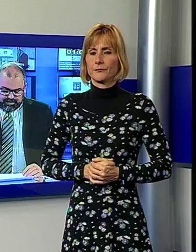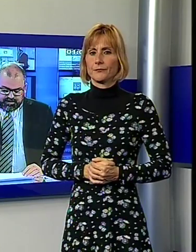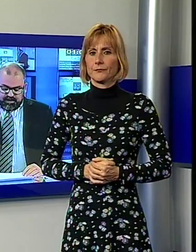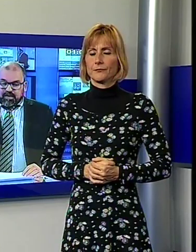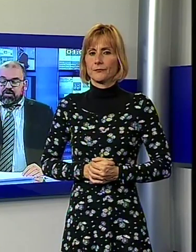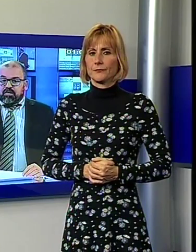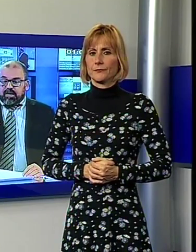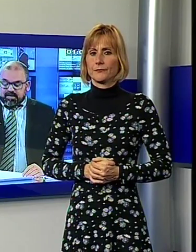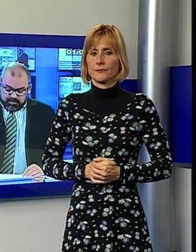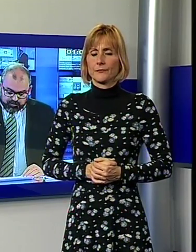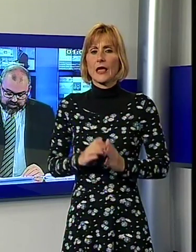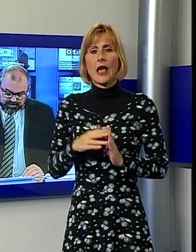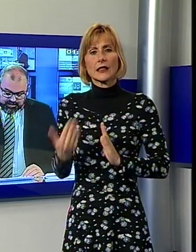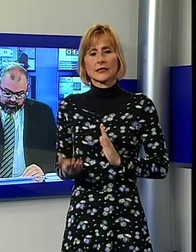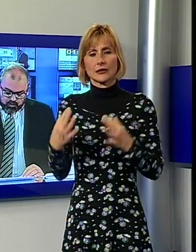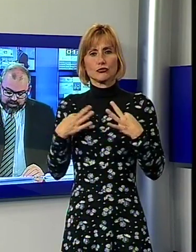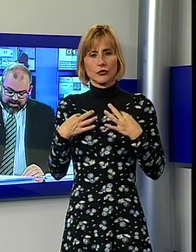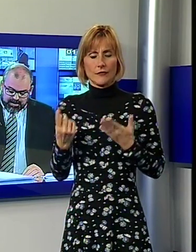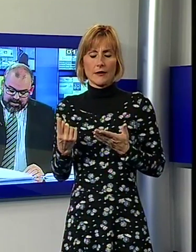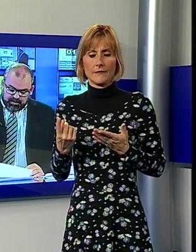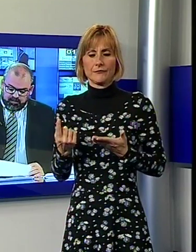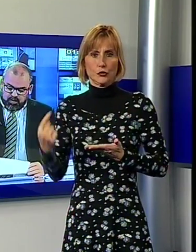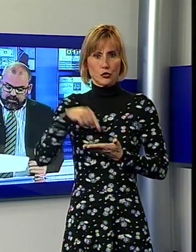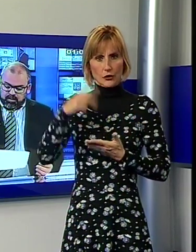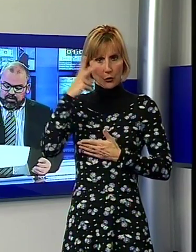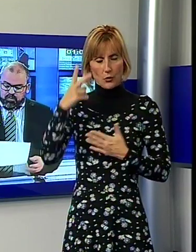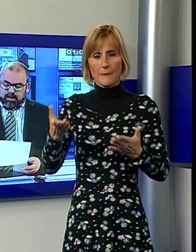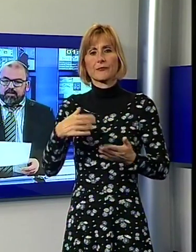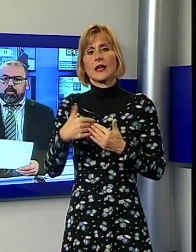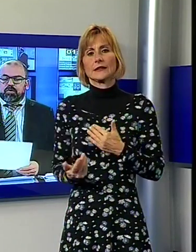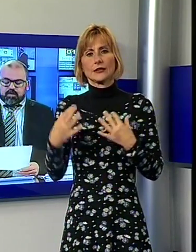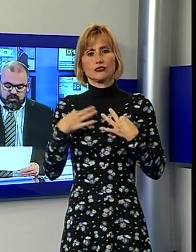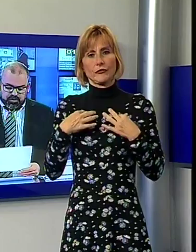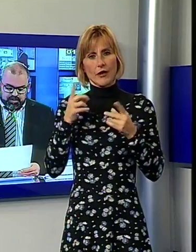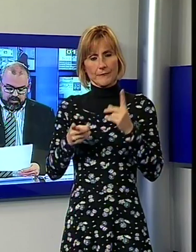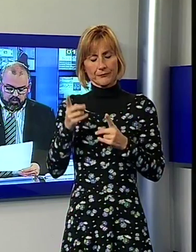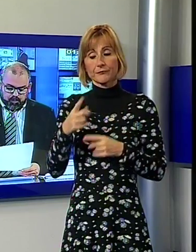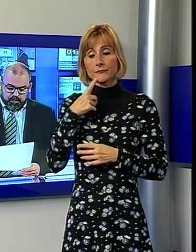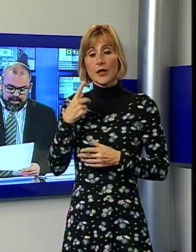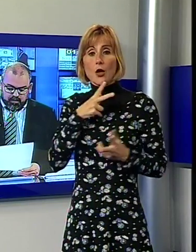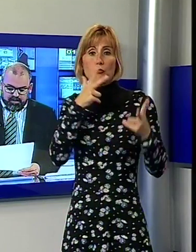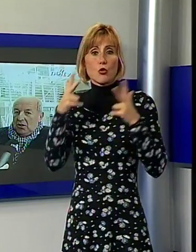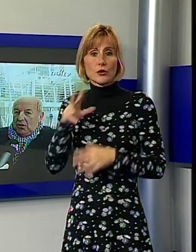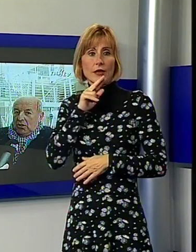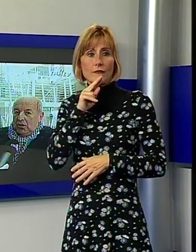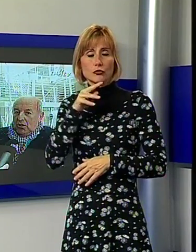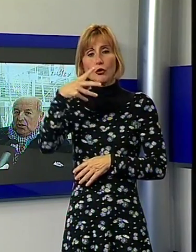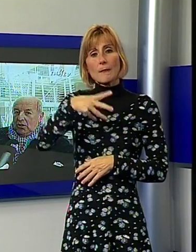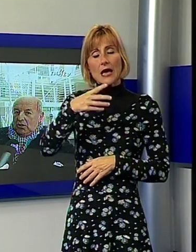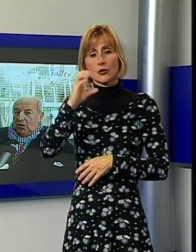Alternativa Civica, siamo tornati a Lucca, ha individuato nell'attuale portavoce del gruppo Marco Chiari il proprio candidato